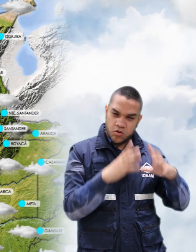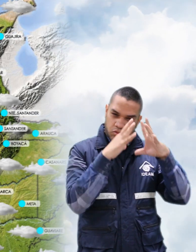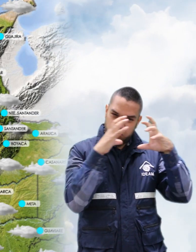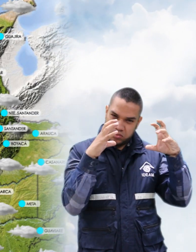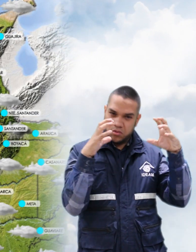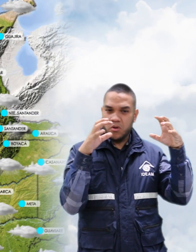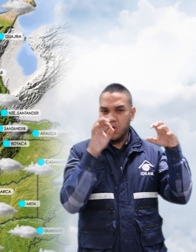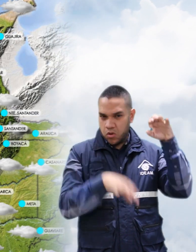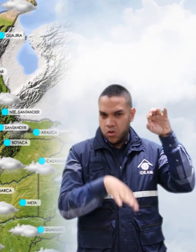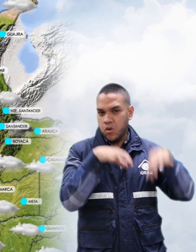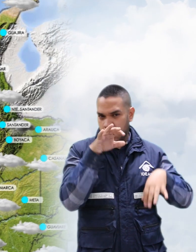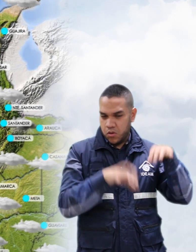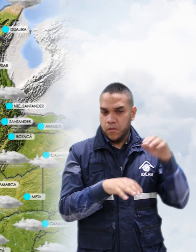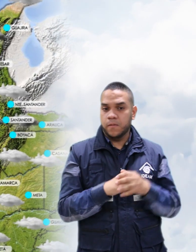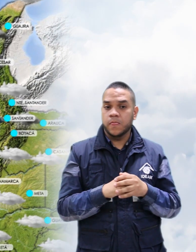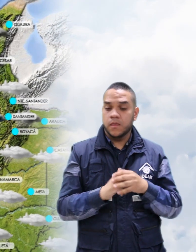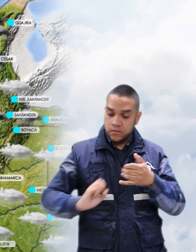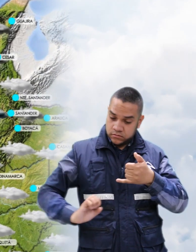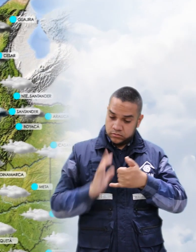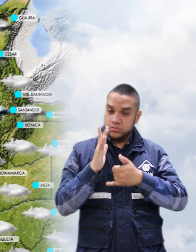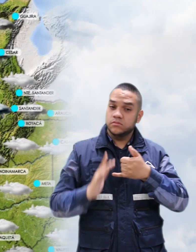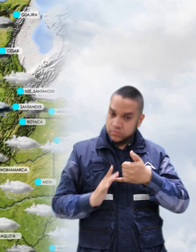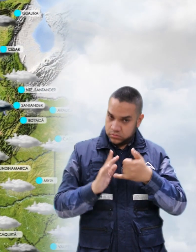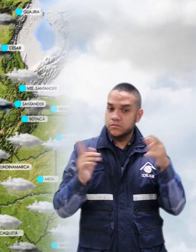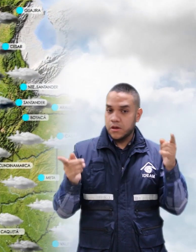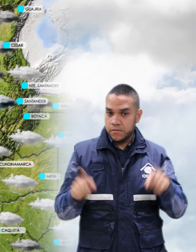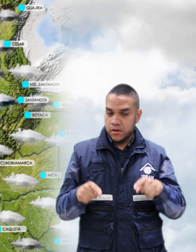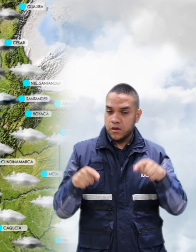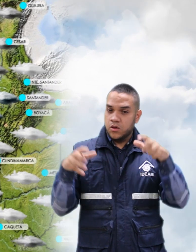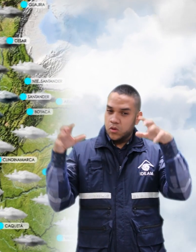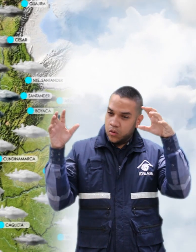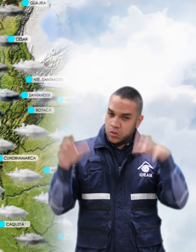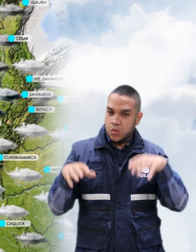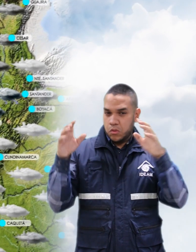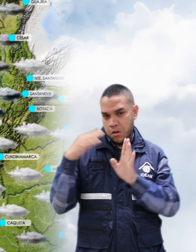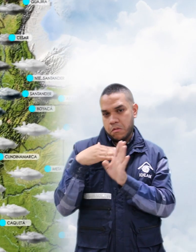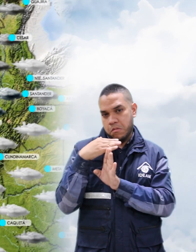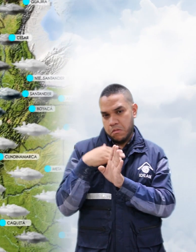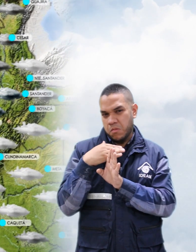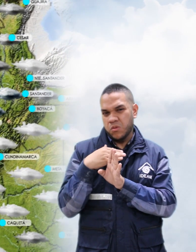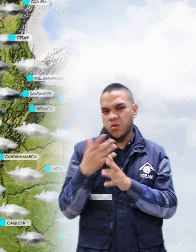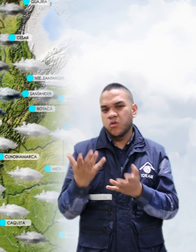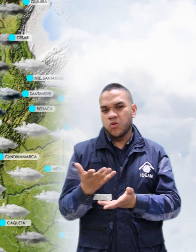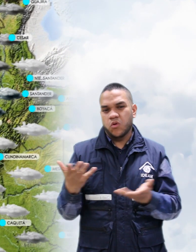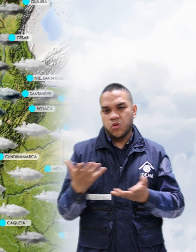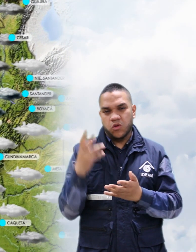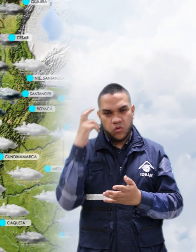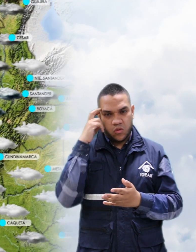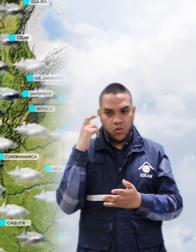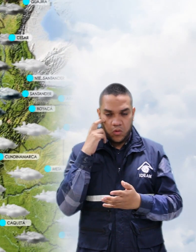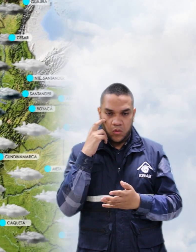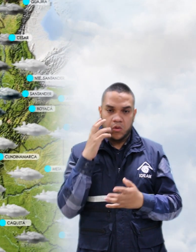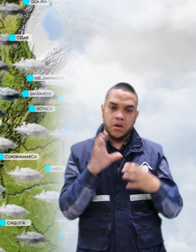lloviznas. En la región Pacífica, igualmente, precipitaciones de carácter moderado, especialmente en Chocó, sectores